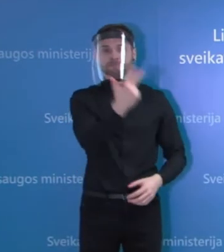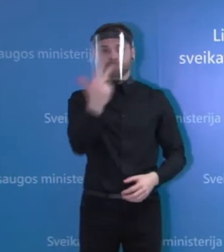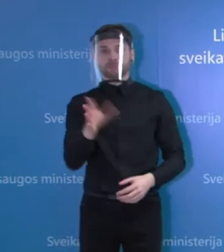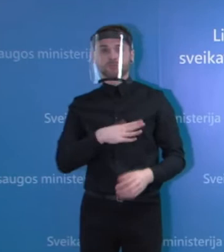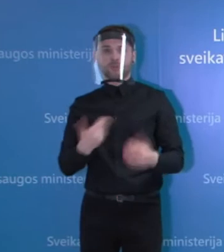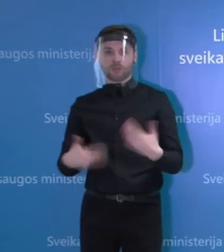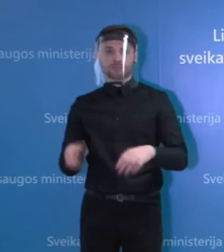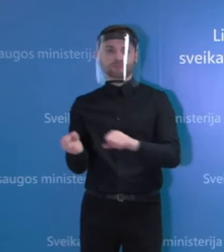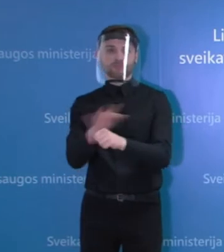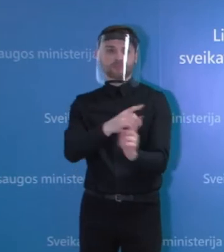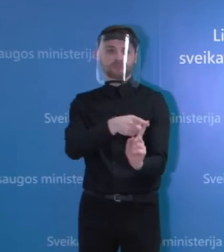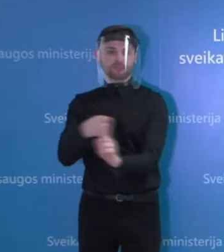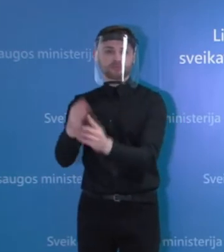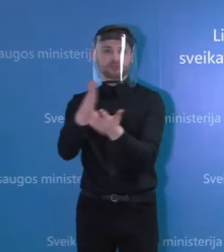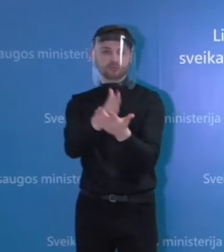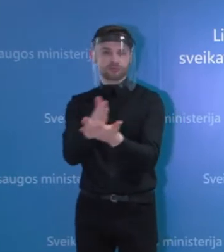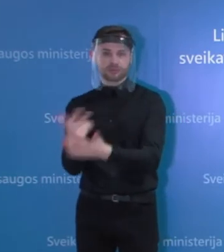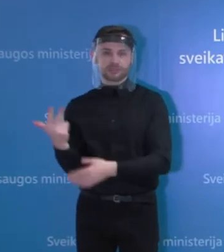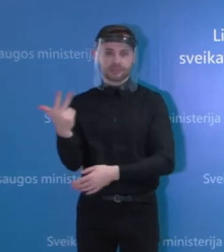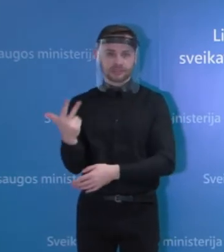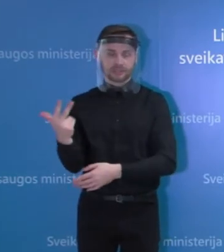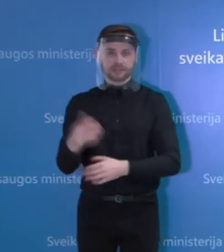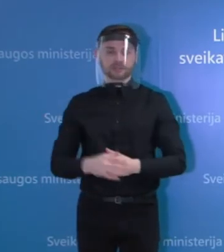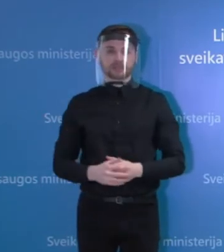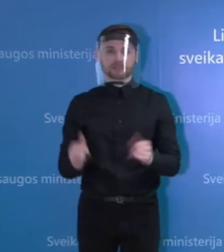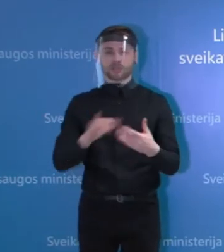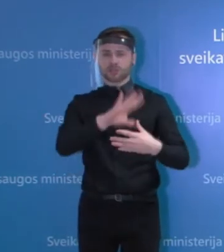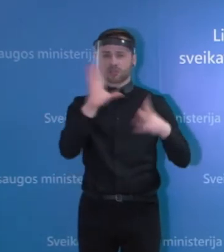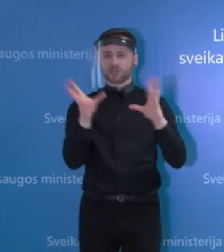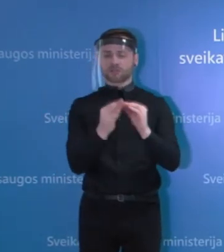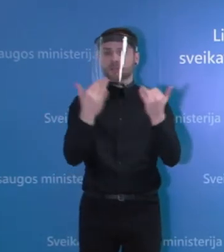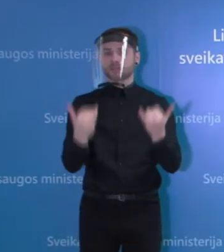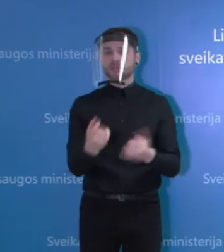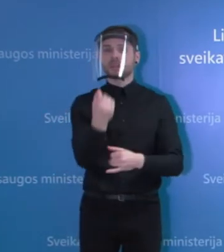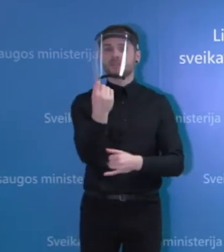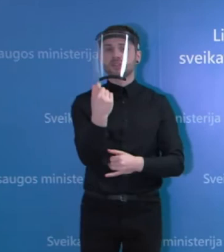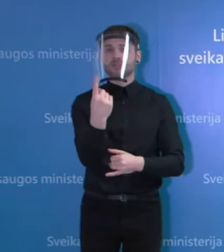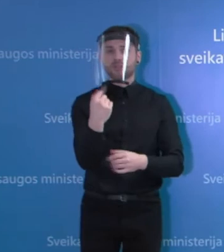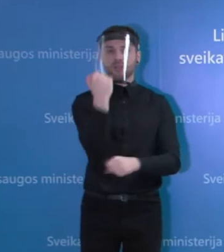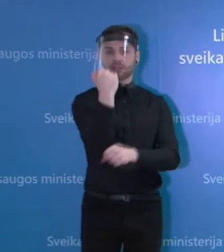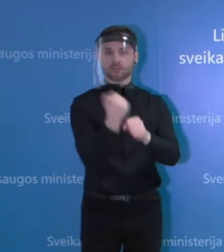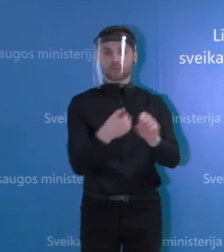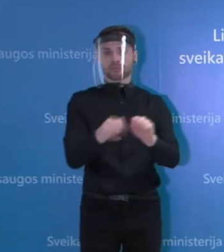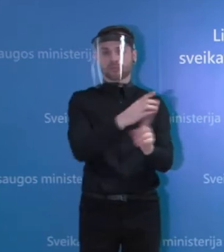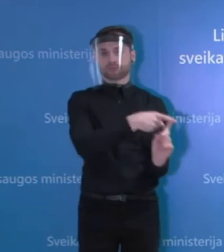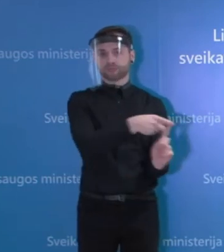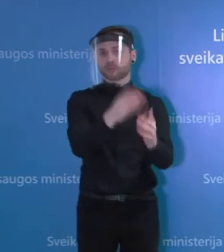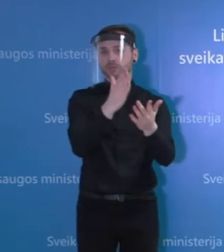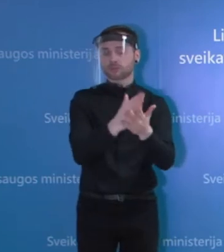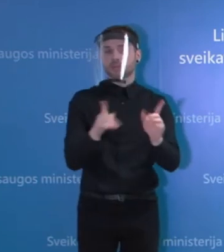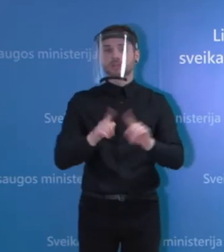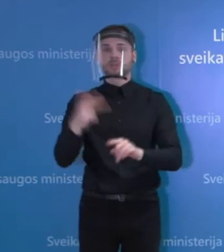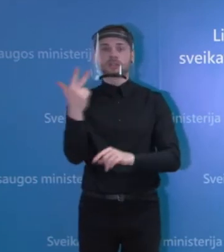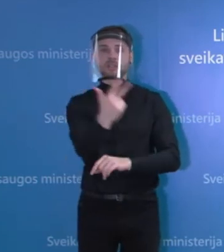užsikrėtę. Taip, kad iš viso, susimuojant, susirgo 11 vospiso darbuotojų ir